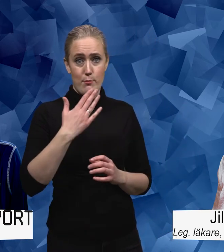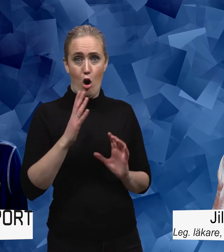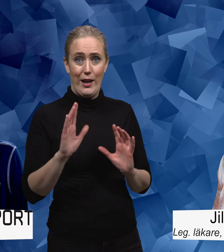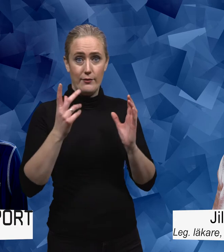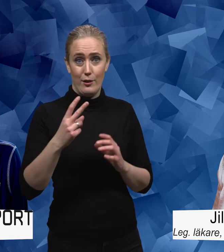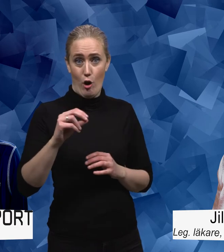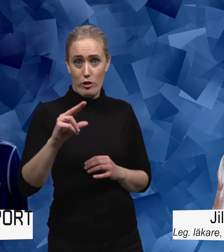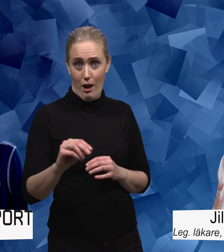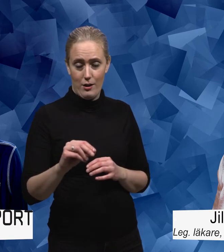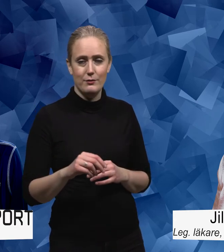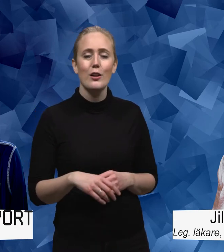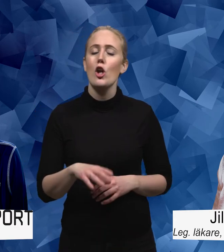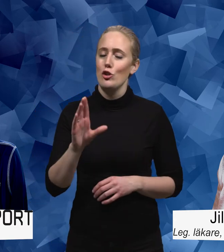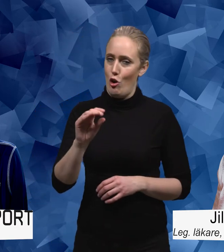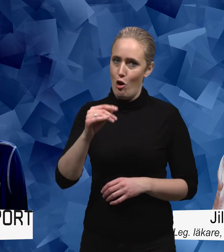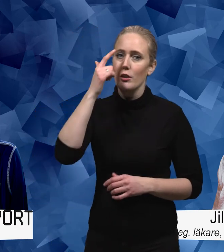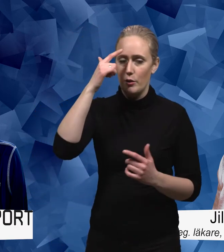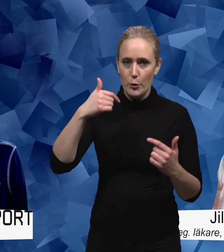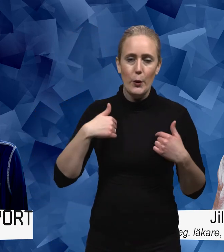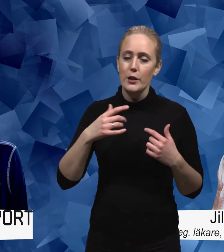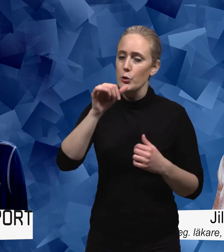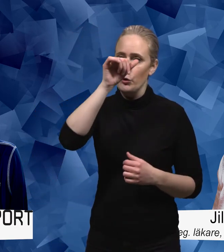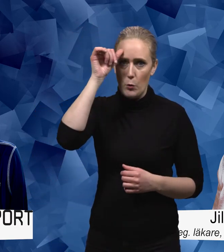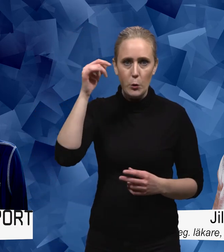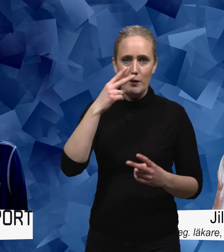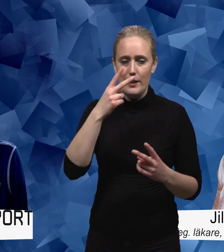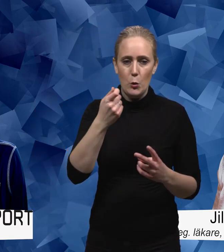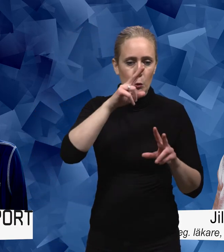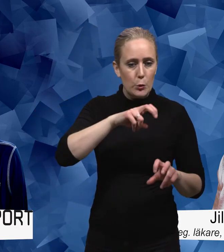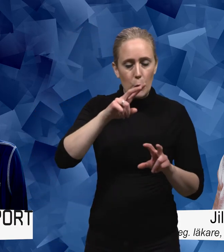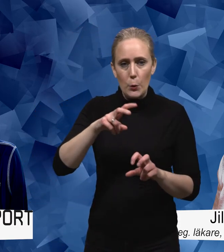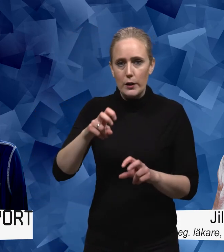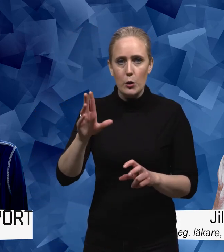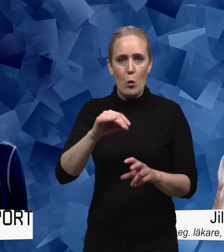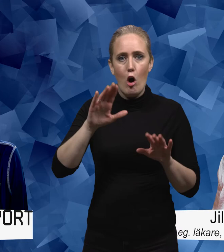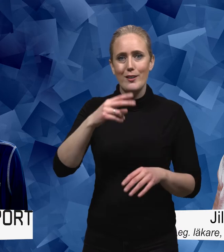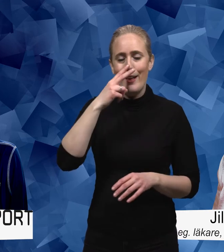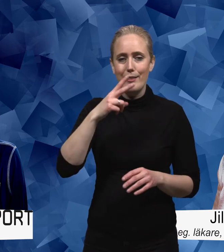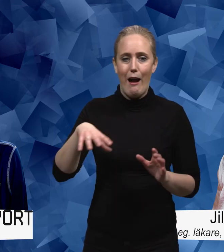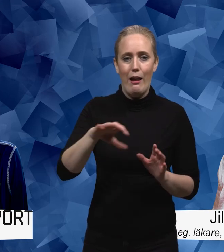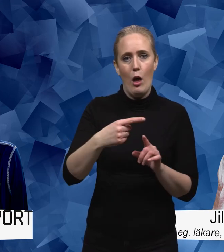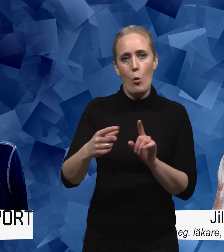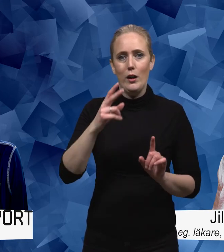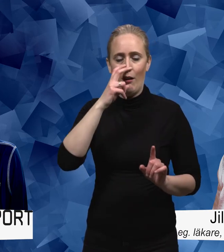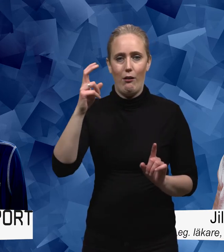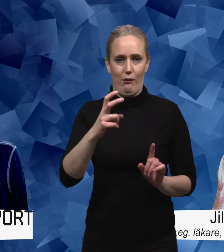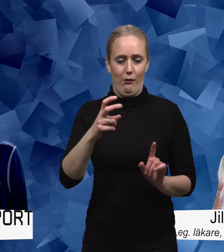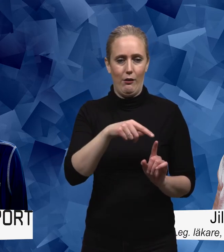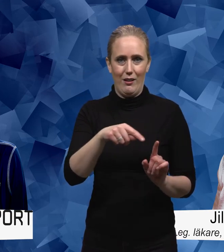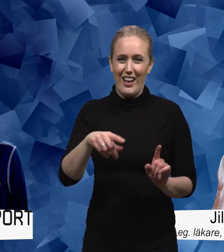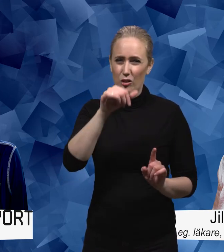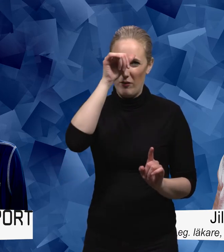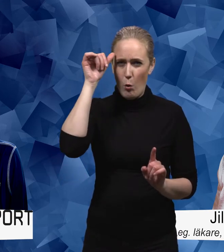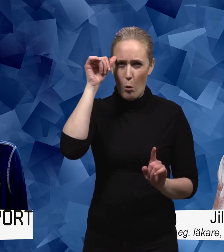levnadsvanor ja det tror jag det är ju svårt att se några studier där man faktiskt har tittat på alla de här olika aspekterna faktorerna det ska bli väldigt svåra